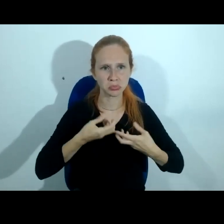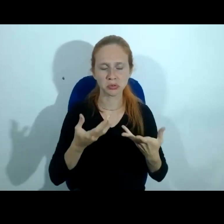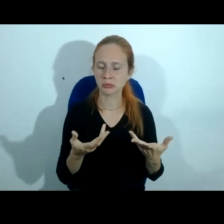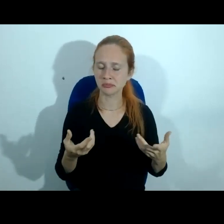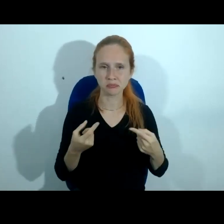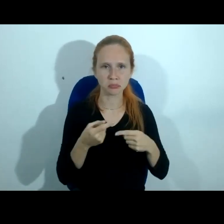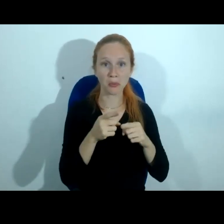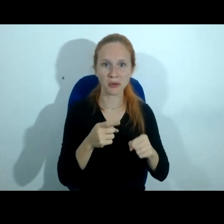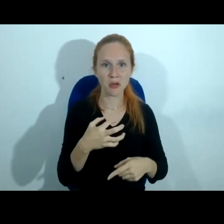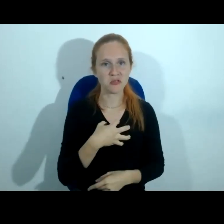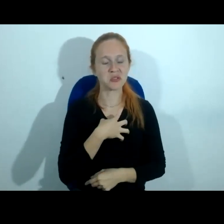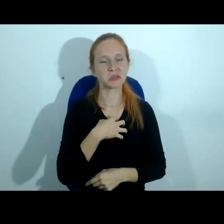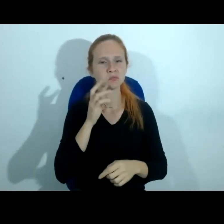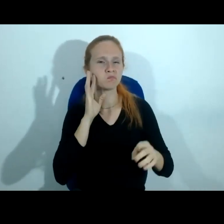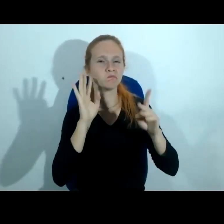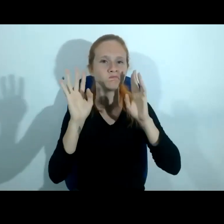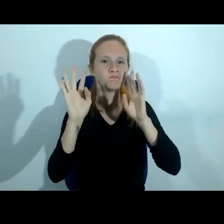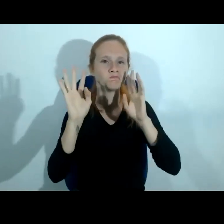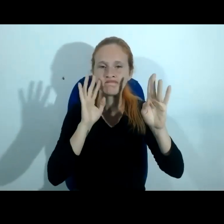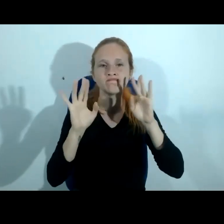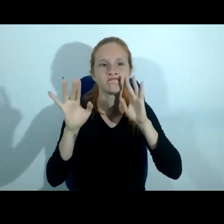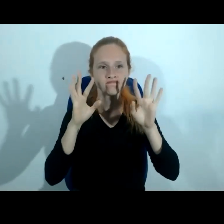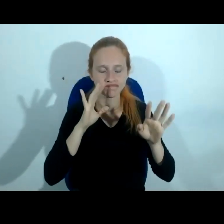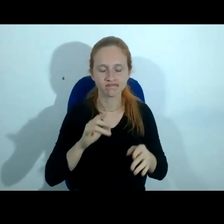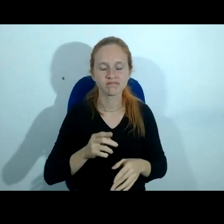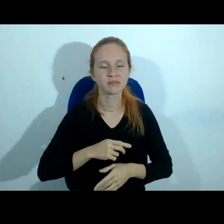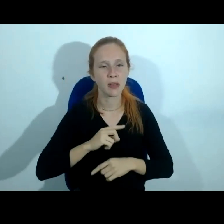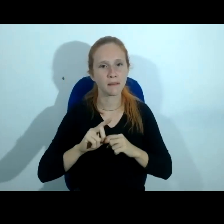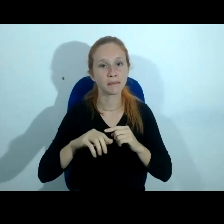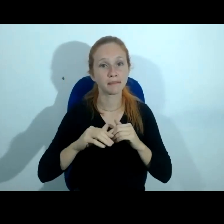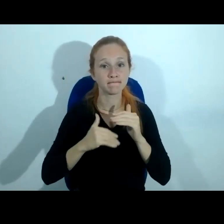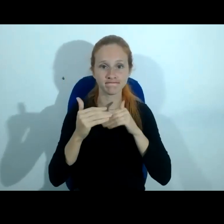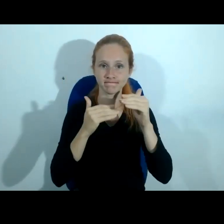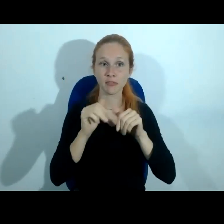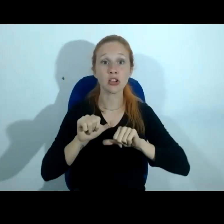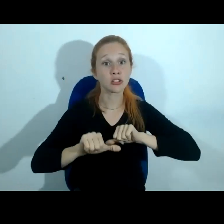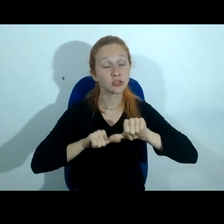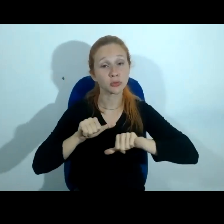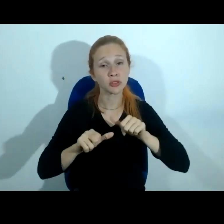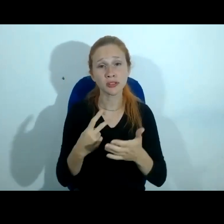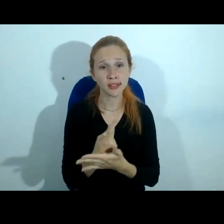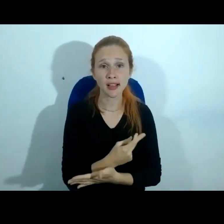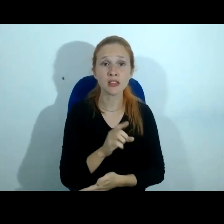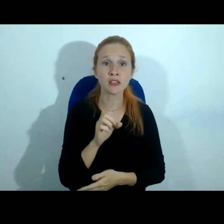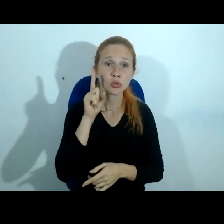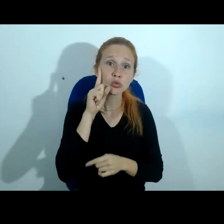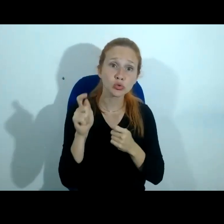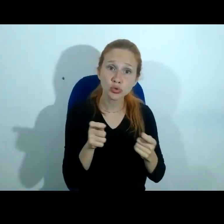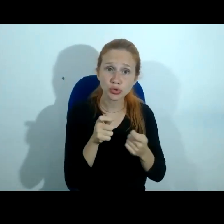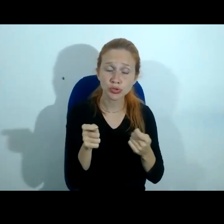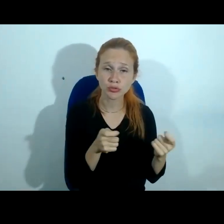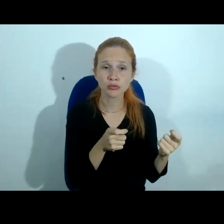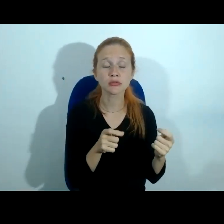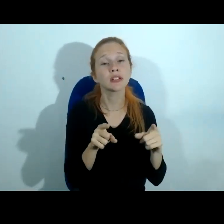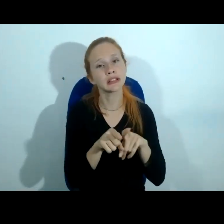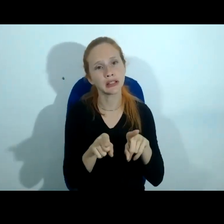desses eventos refletindo cada dia mais sobre as transformações que enfrentamos não só no nosso cotidiano mas também